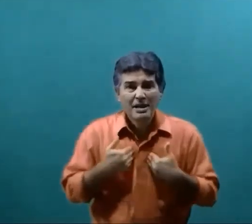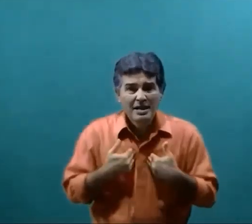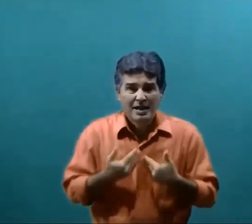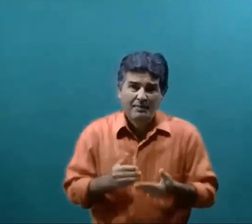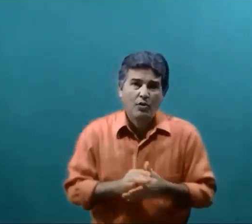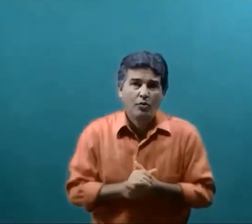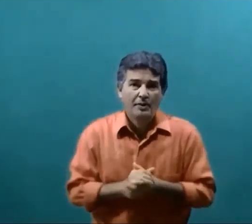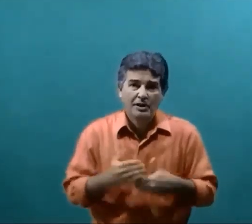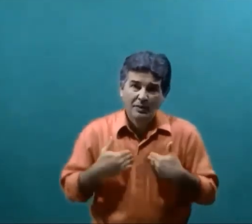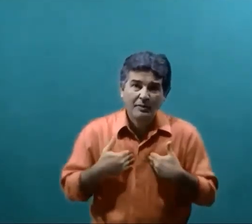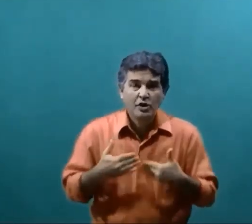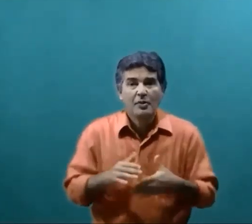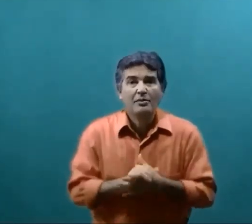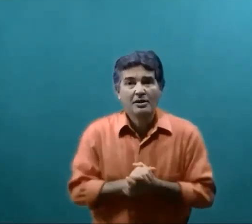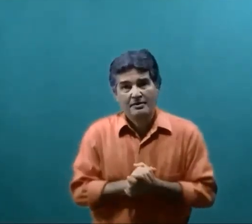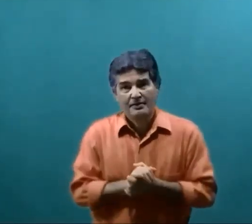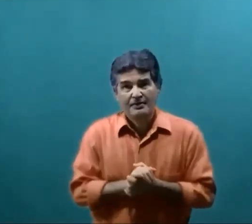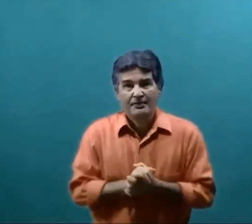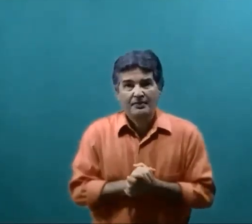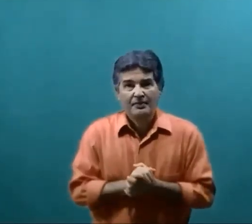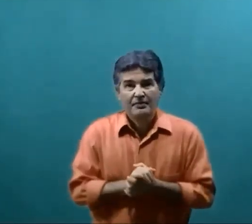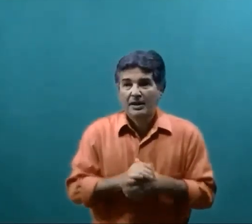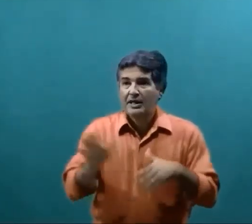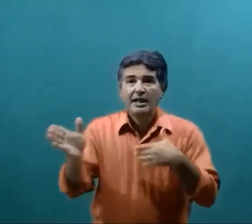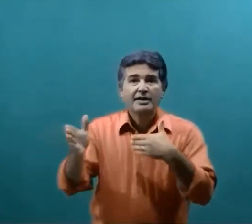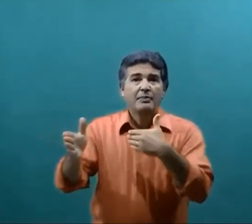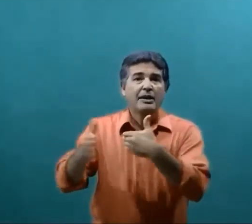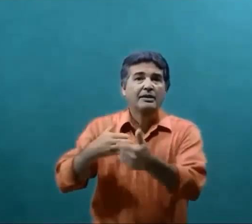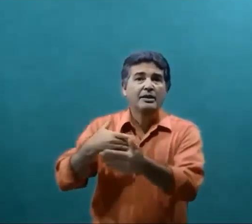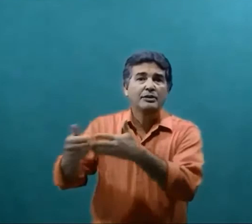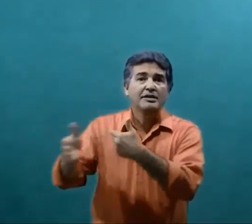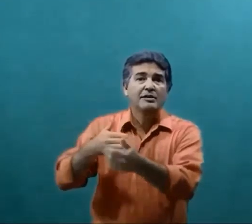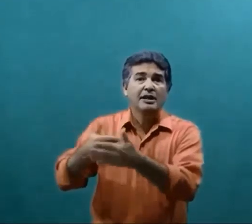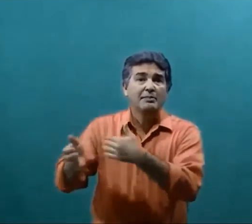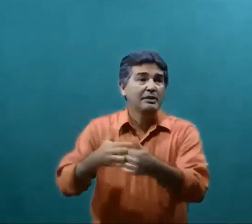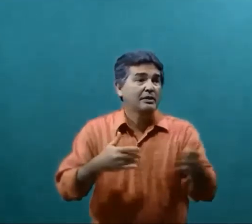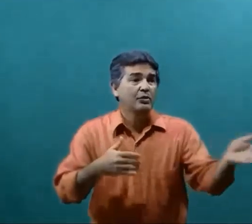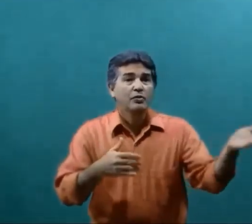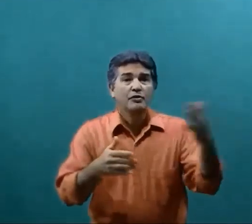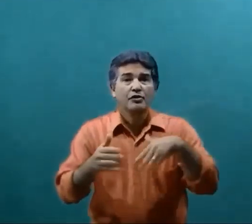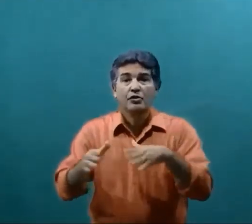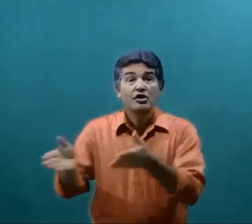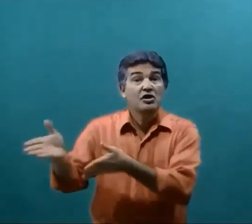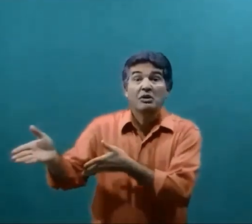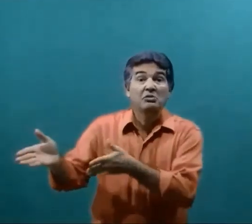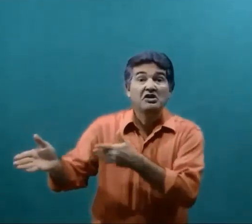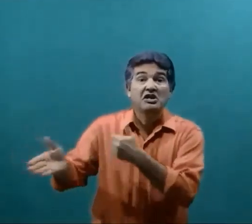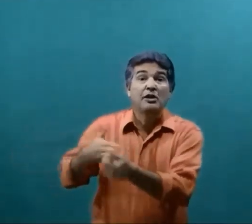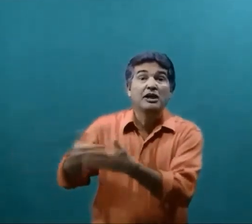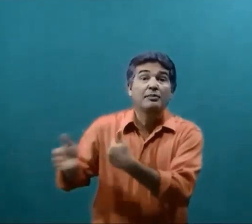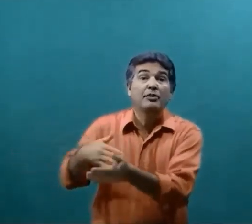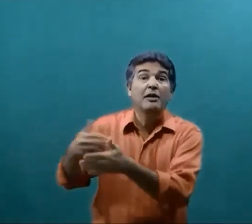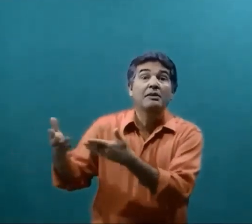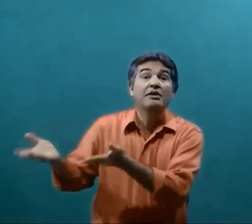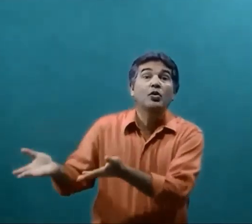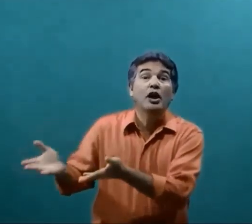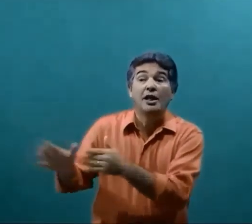mim É preocupante Pelo menos Para mim Para quem está Interpretando Está repetindo O que o professor Diz Também não tem sinal Está repetindo o que